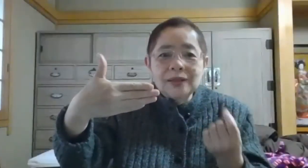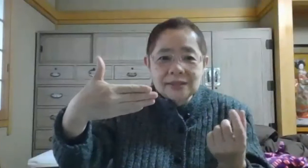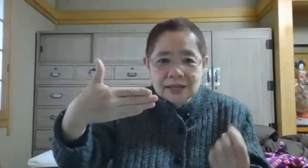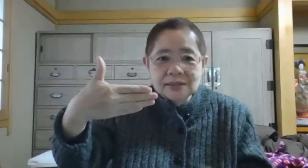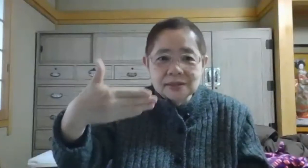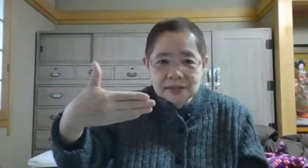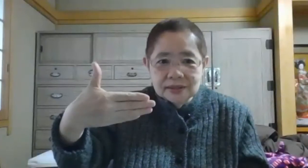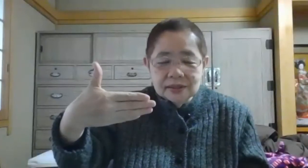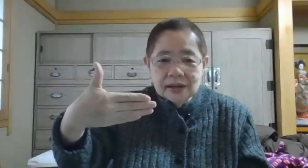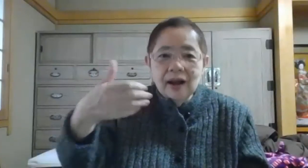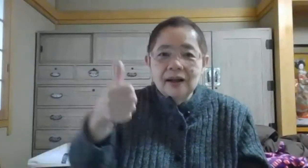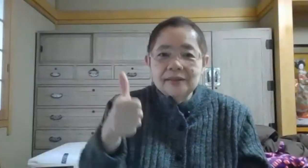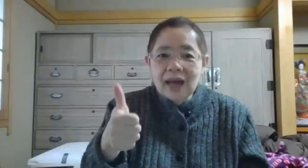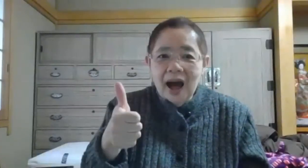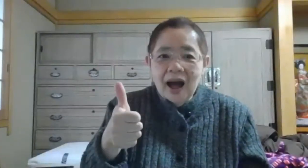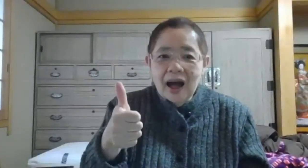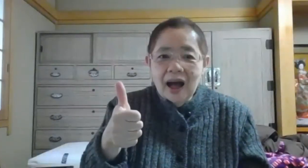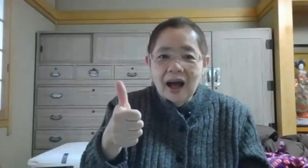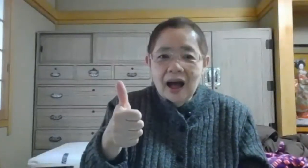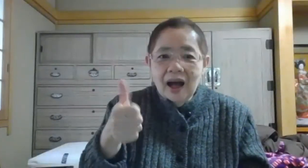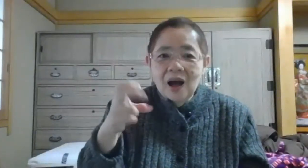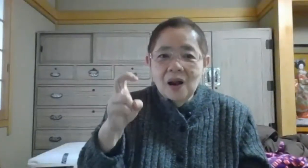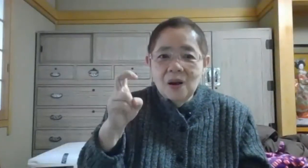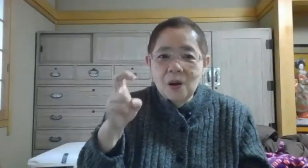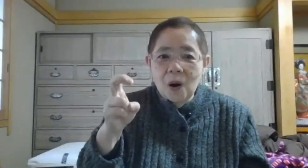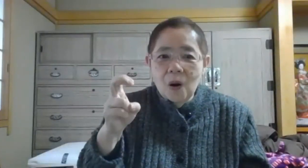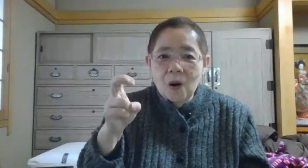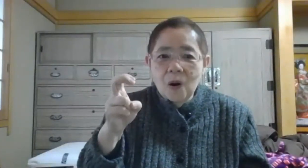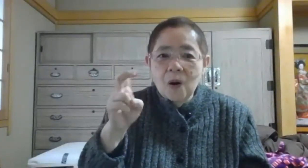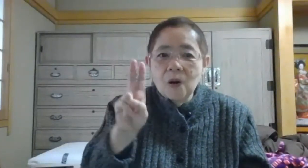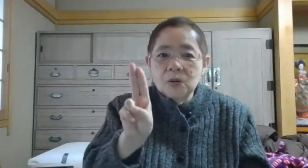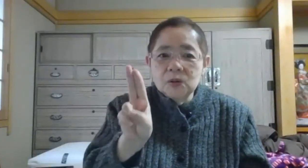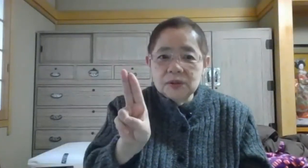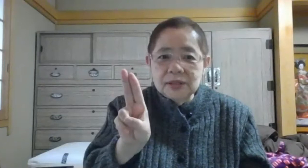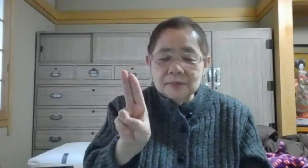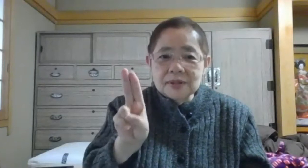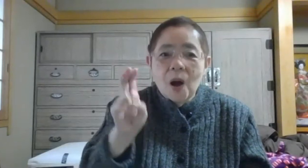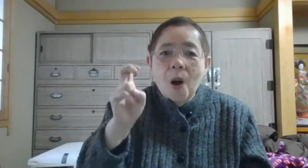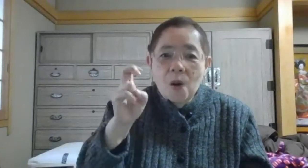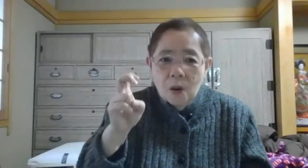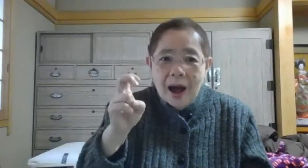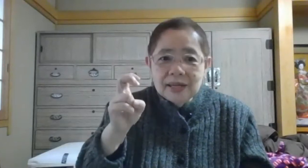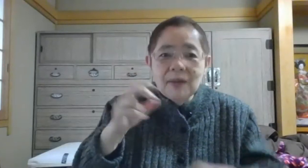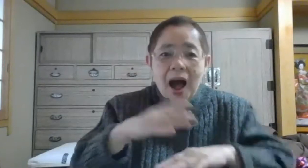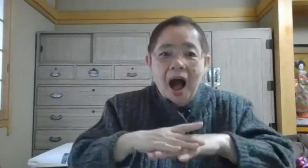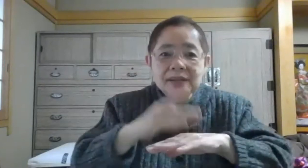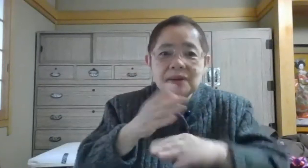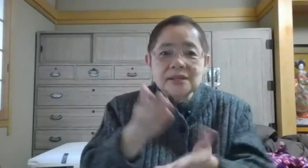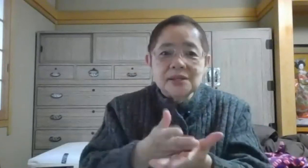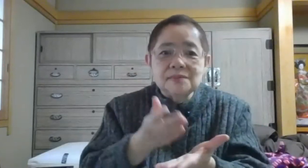じですく、た、ろ、うですろは今、初めて説明